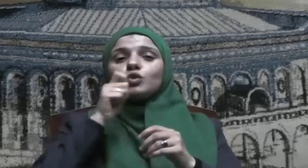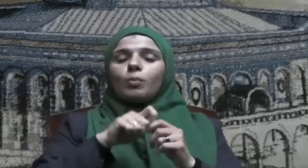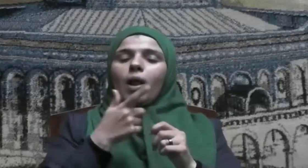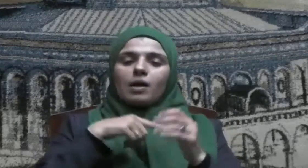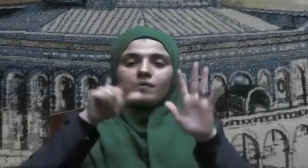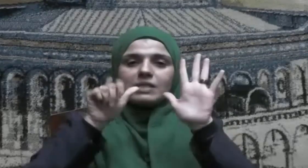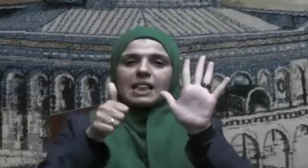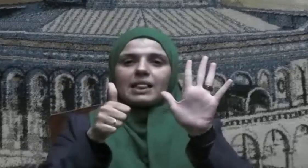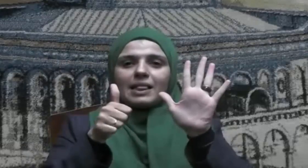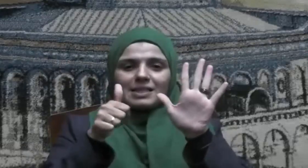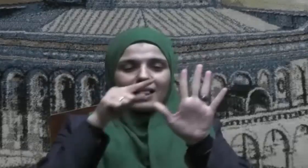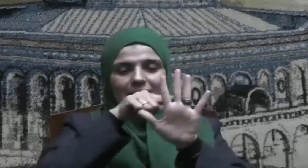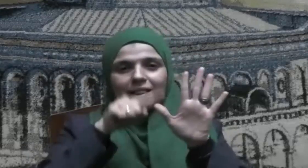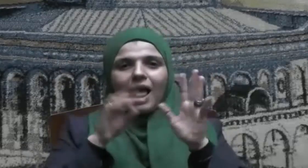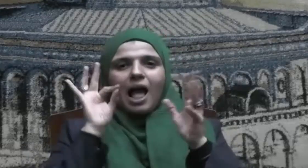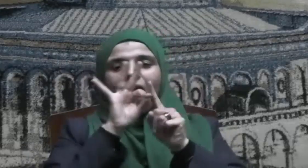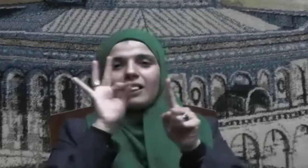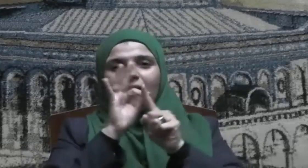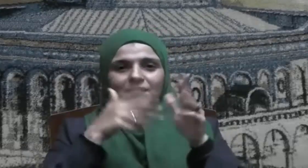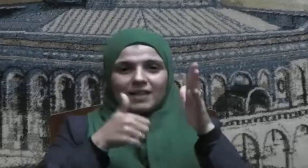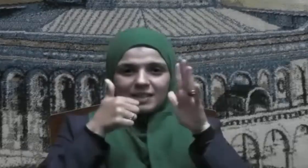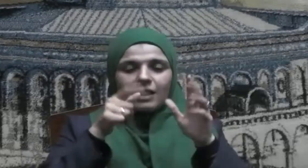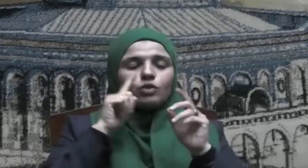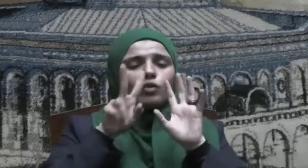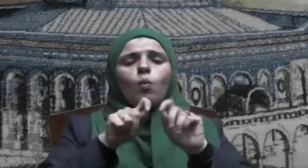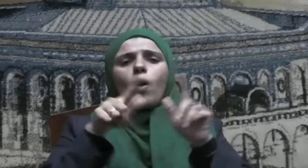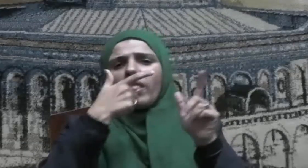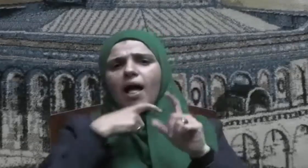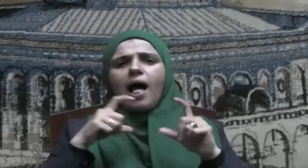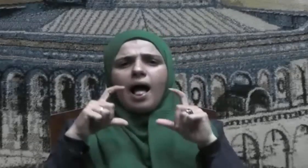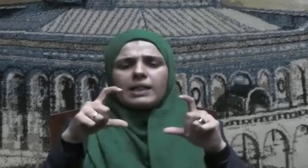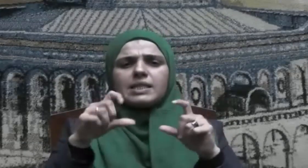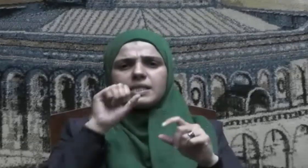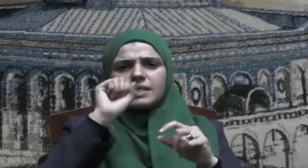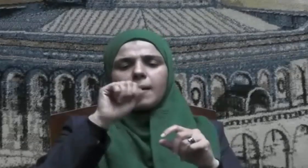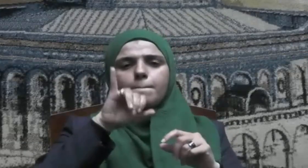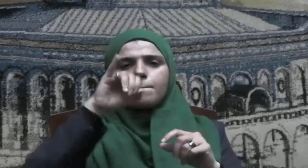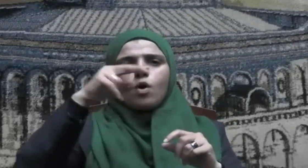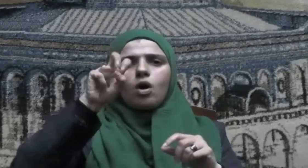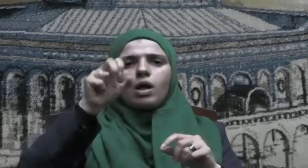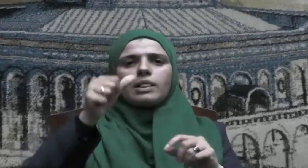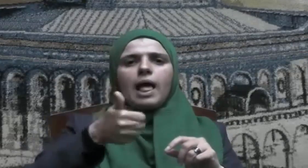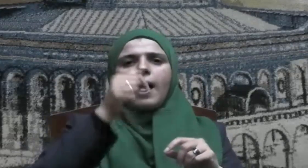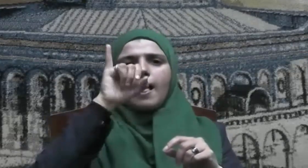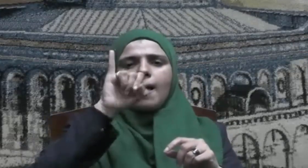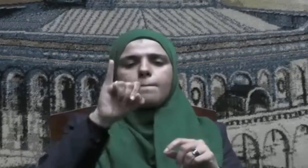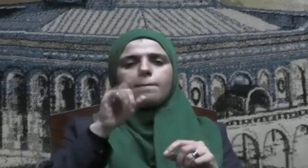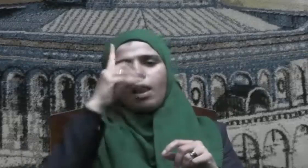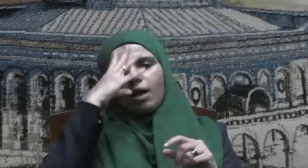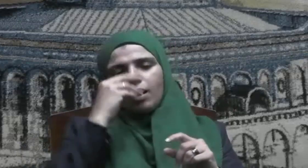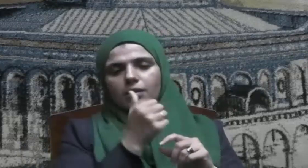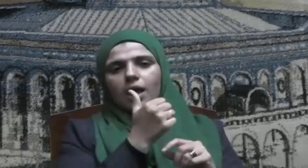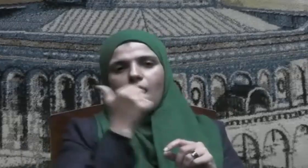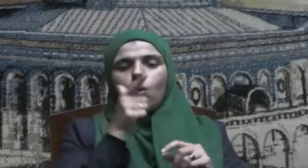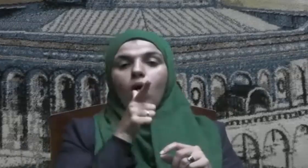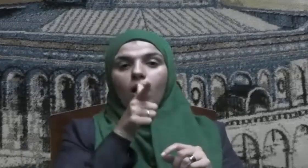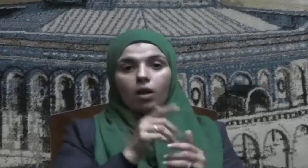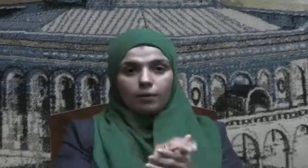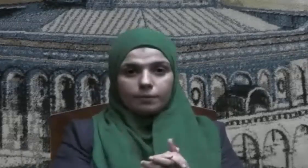جاءت مبينة بحديث المقدام بن معتك رضي الله عنه حيث قال قال